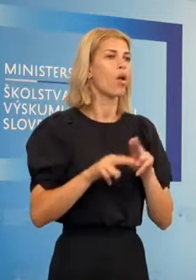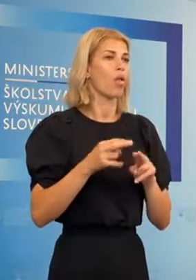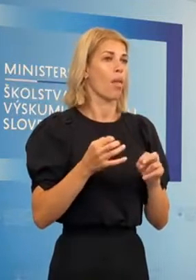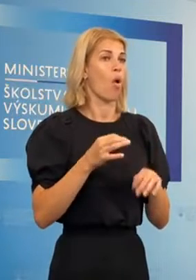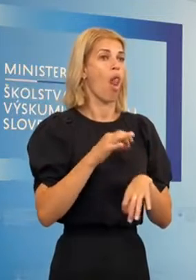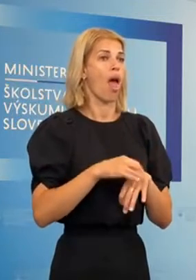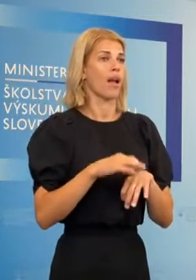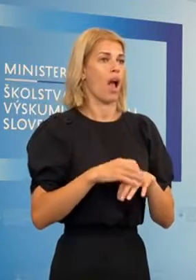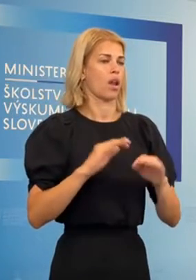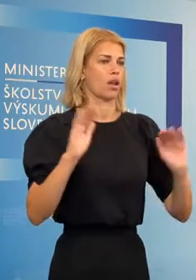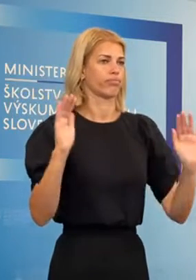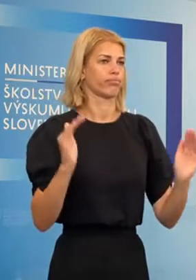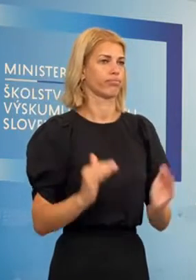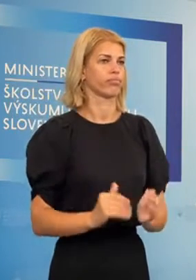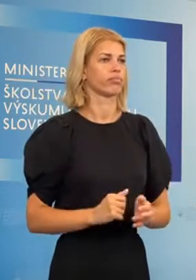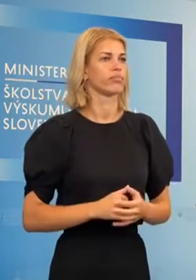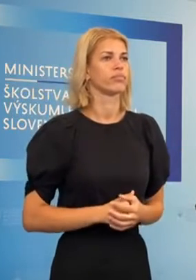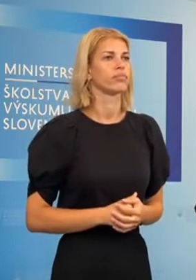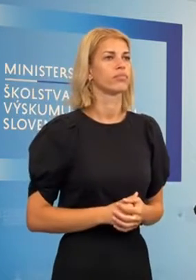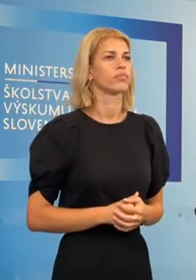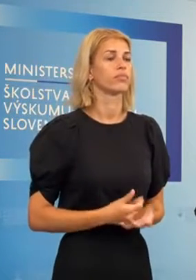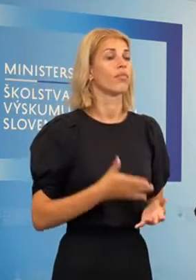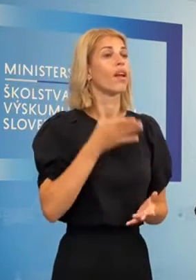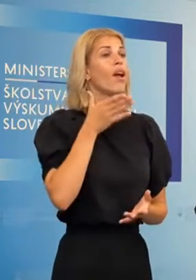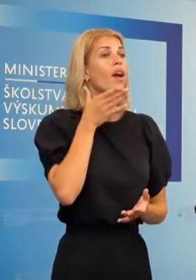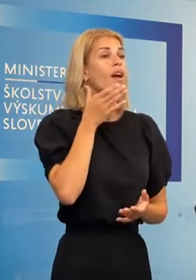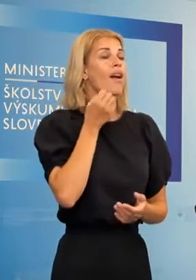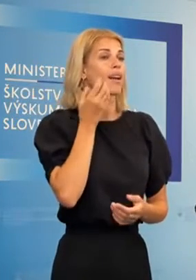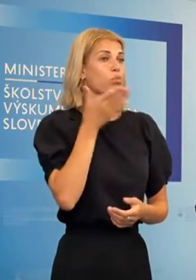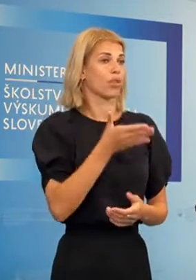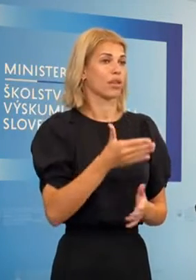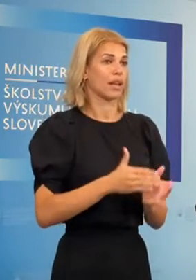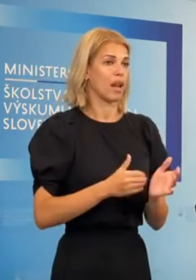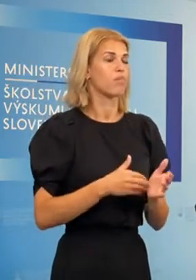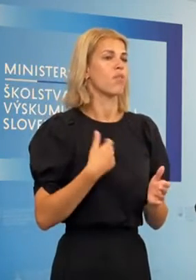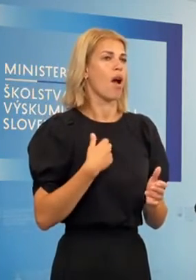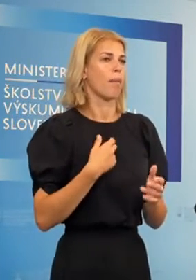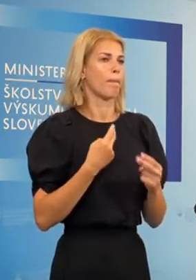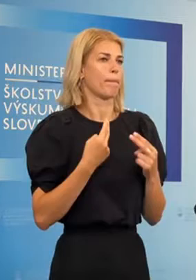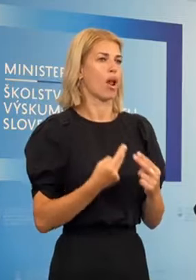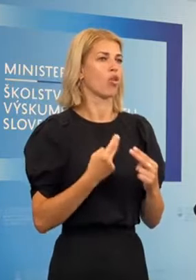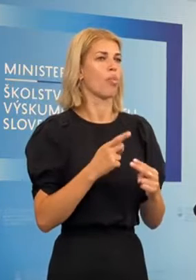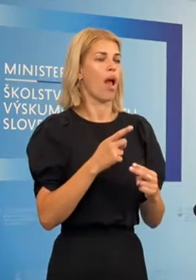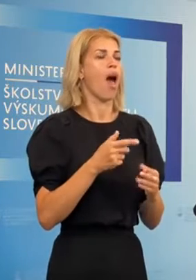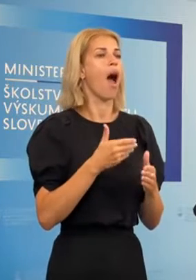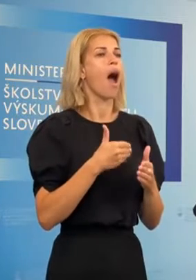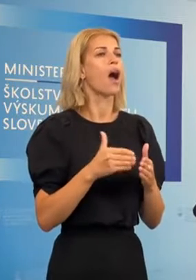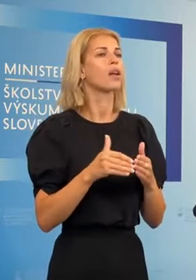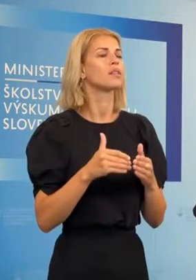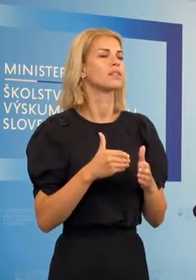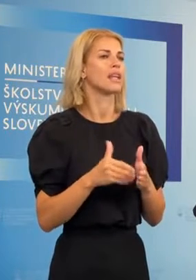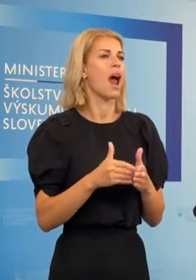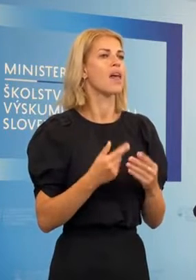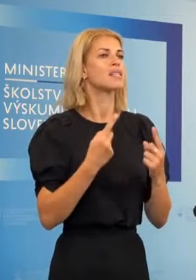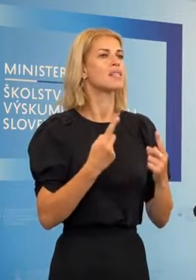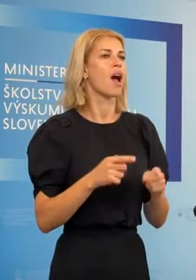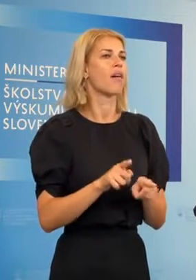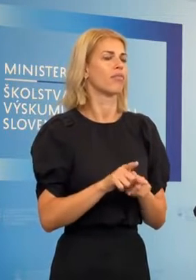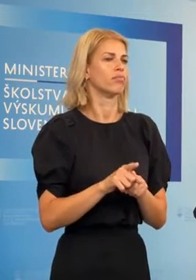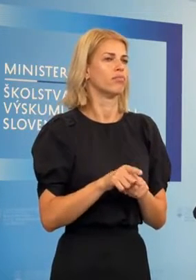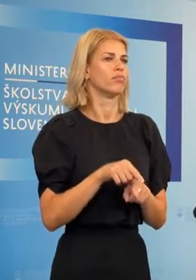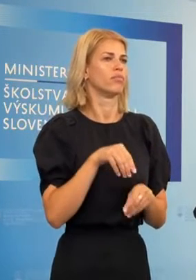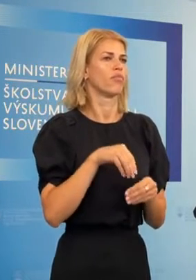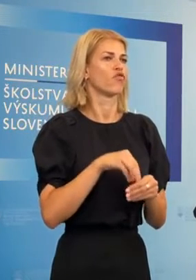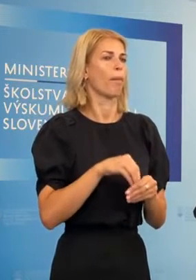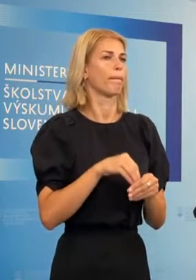máme málo? Určite, ak to bude potrebené, budeme prehodnocovať. Aktuálnych staví, ale stále ešte platí na Slovensku mimoriadná situácia, kedy